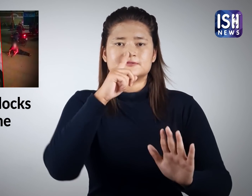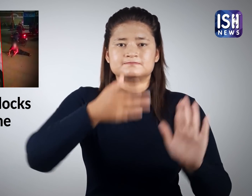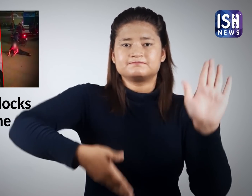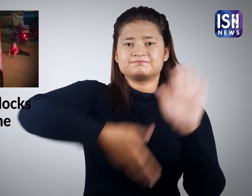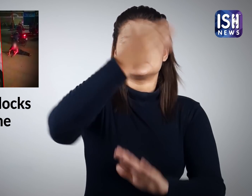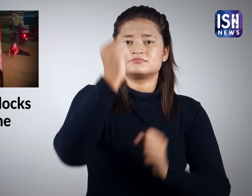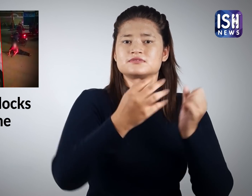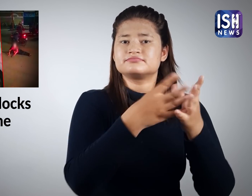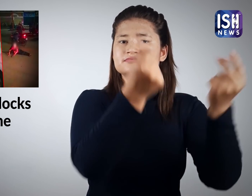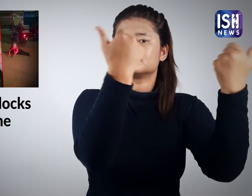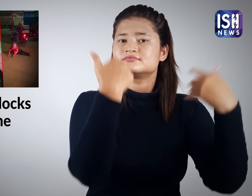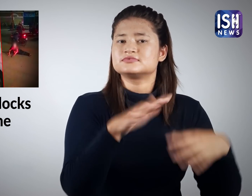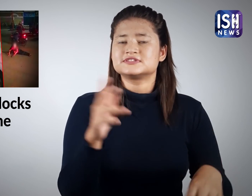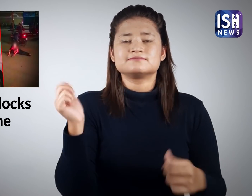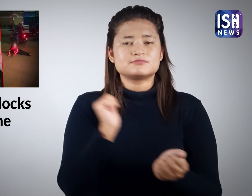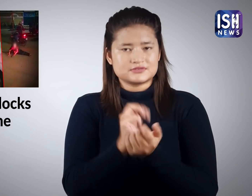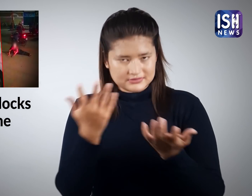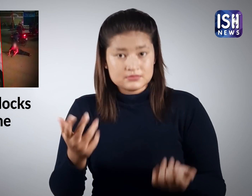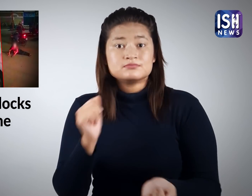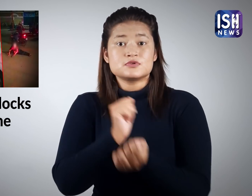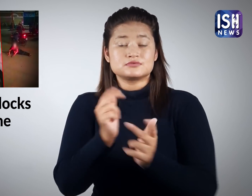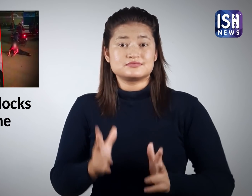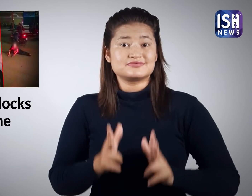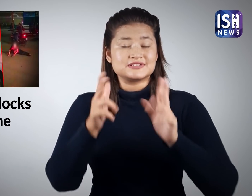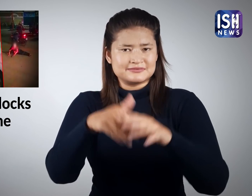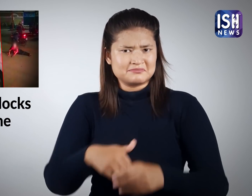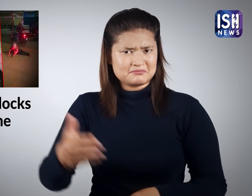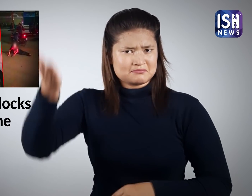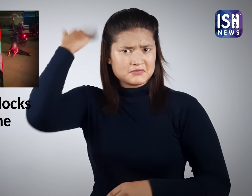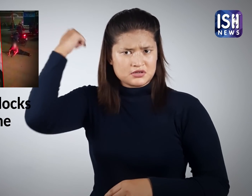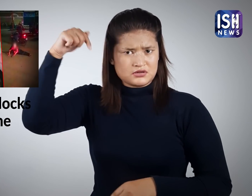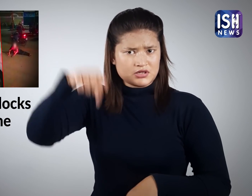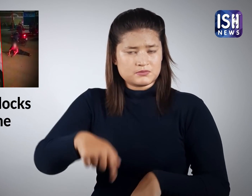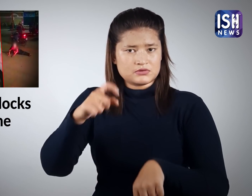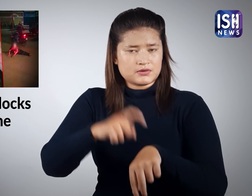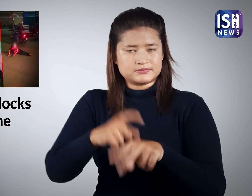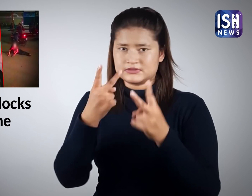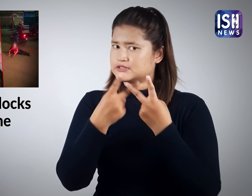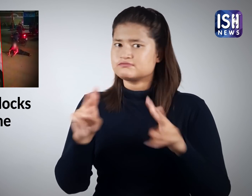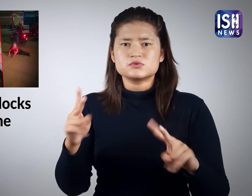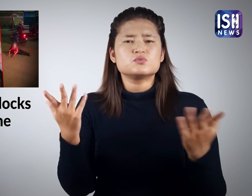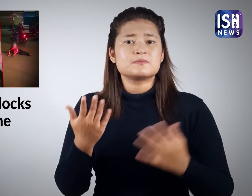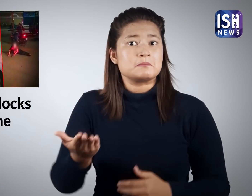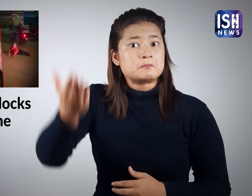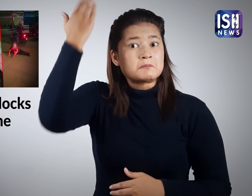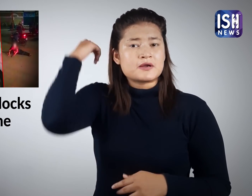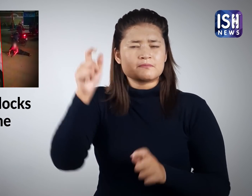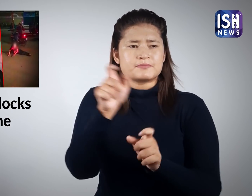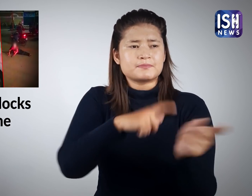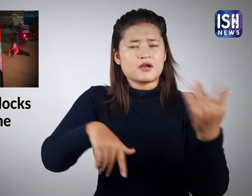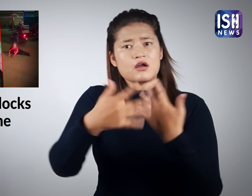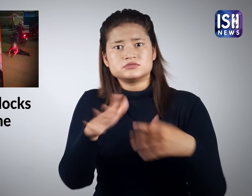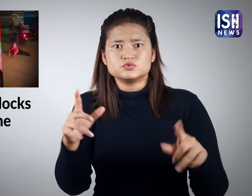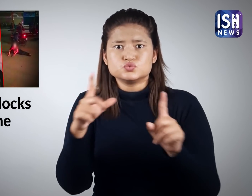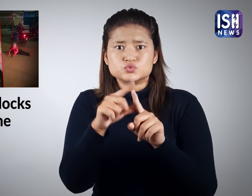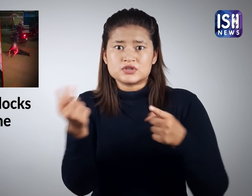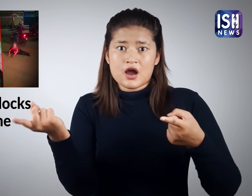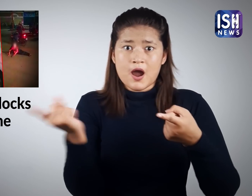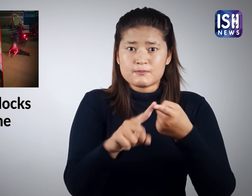पुलिस के पहुचते ही यूवती भाग गई। पुलिस ने कहा इन दिनों कुछ भी कैमरे से बच नहीं सकता है और चीजे तुरन सोशल मीडिया पर वाइरल हो